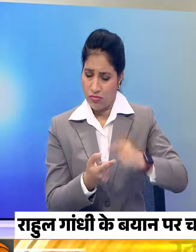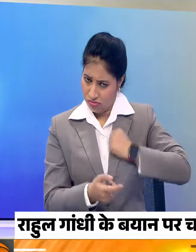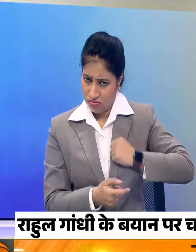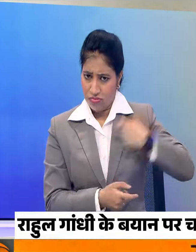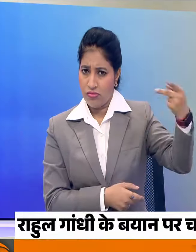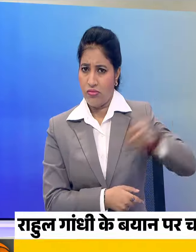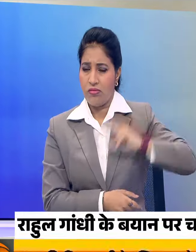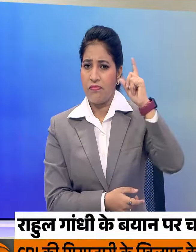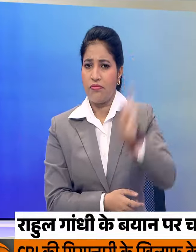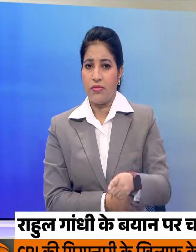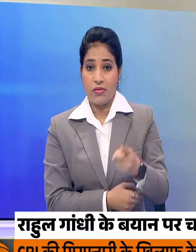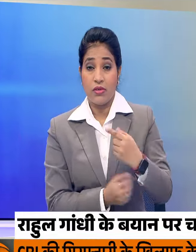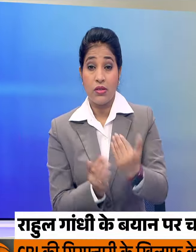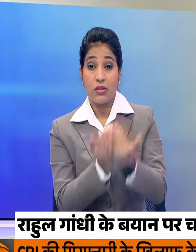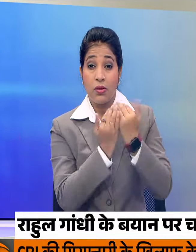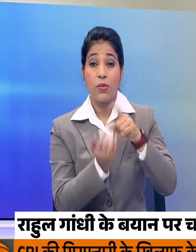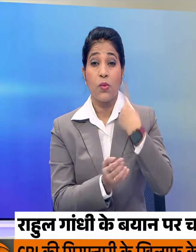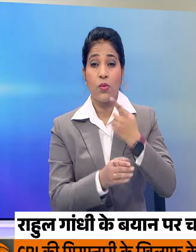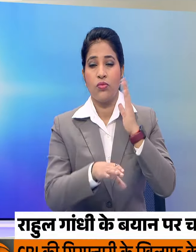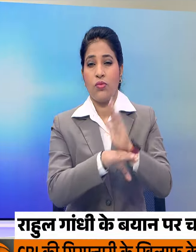वहीं बचाफ में उत्रेक कॉंग्रिसी